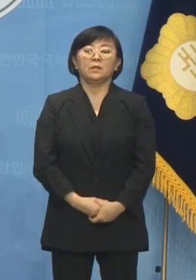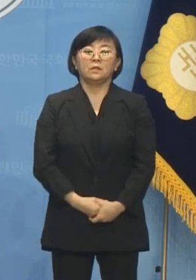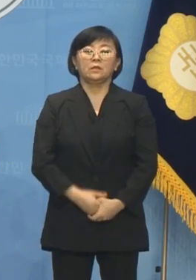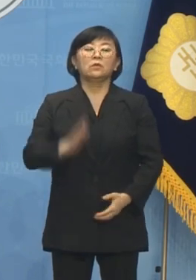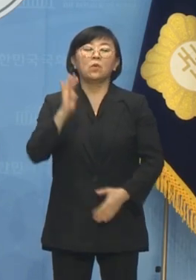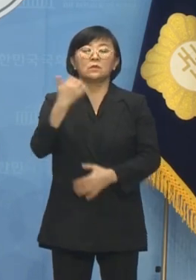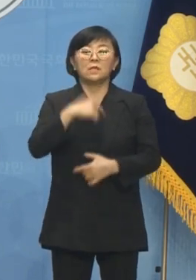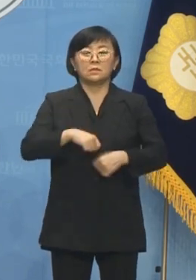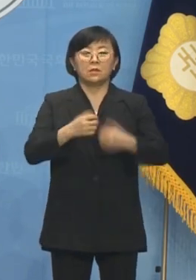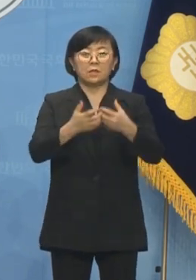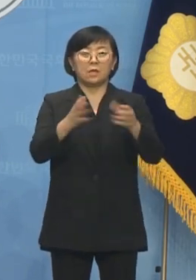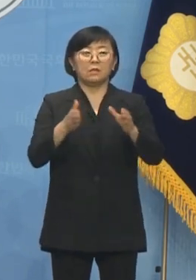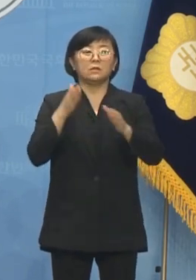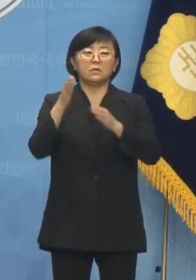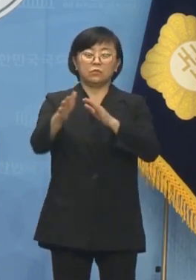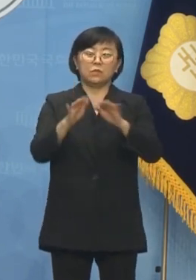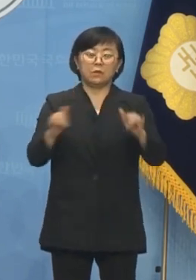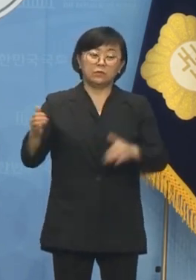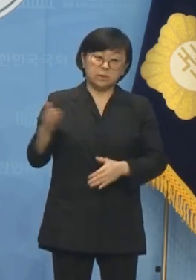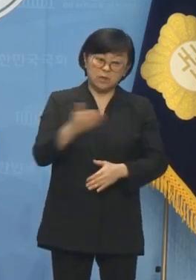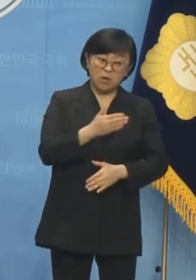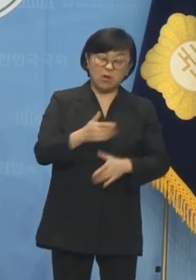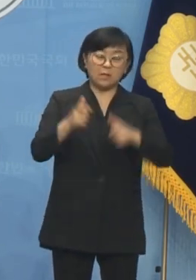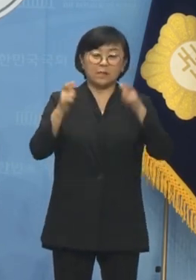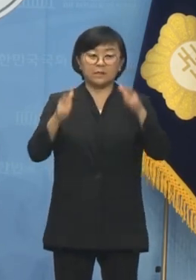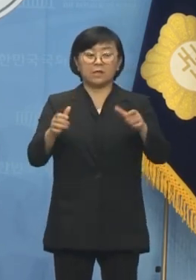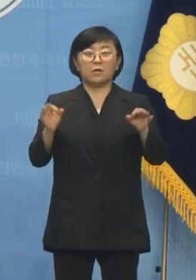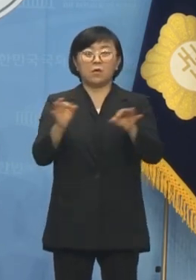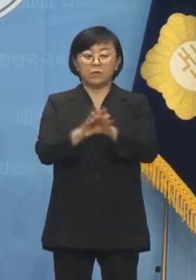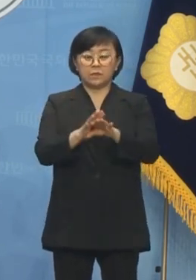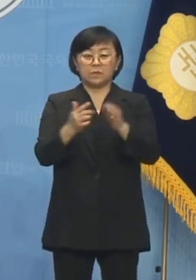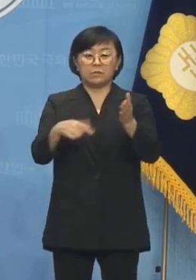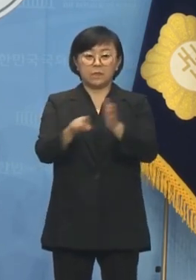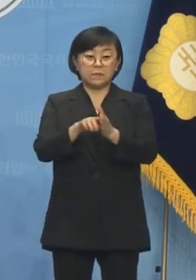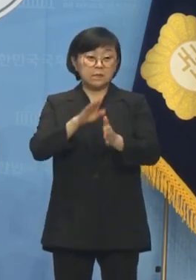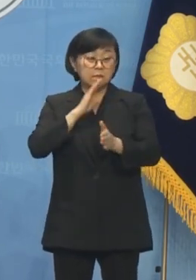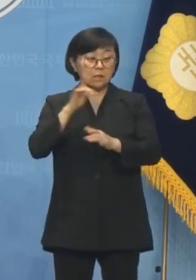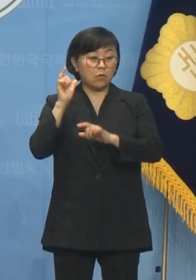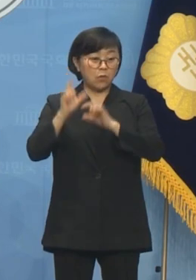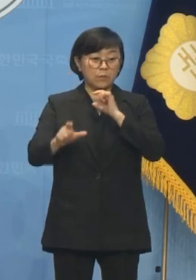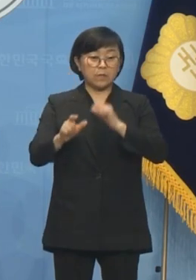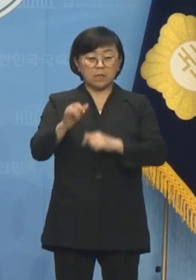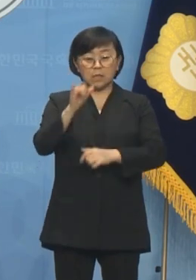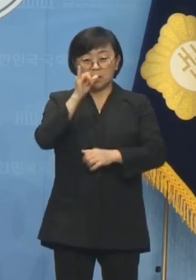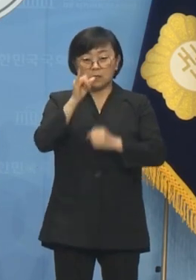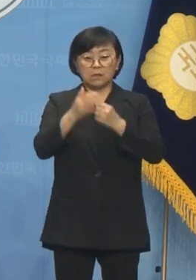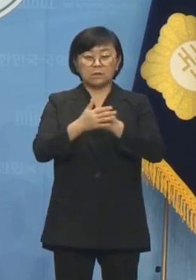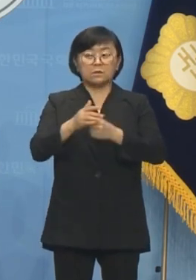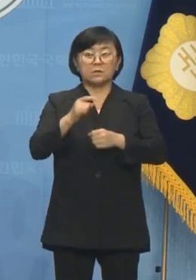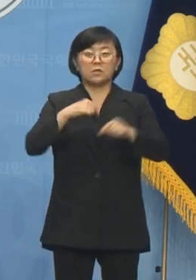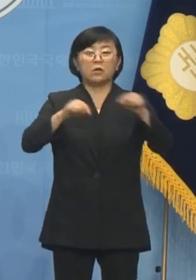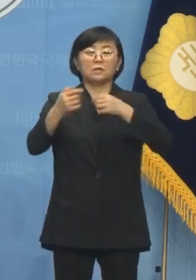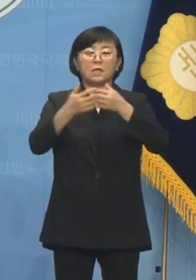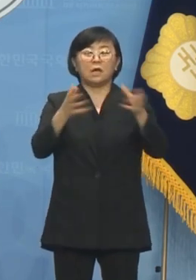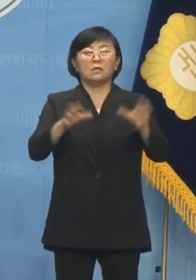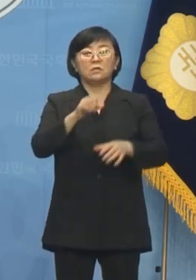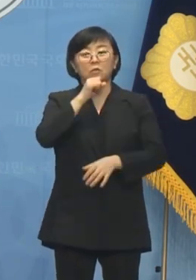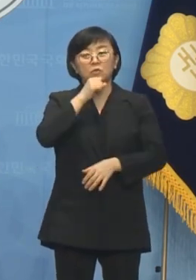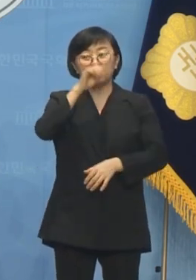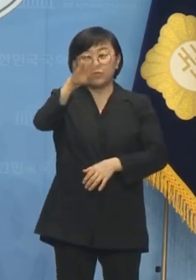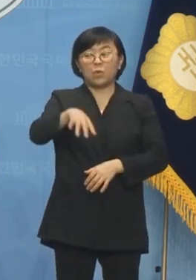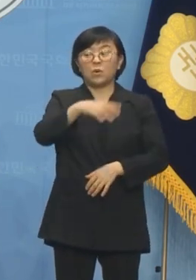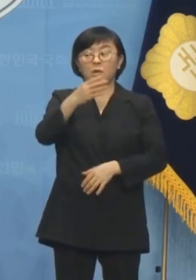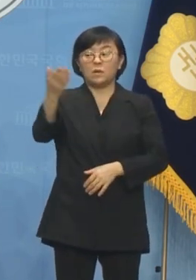녹색 정의당은 전문가들로부터 지역 소멸에 대한 실질적인 고민이 엿보이는 유일한 정당이라는 성적표를